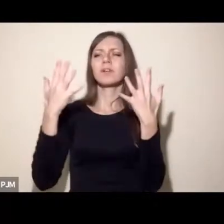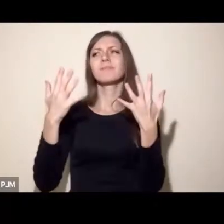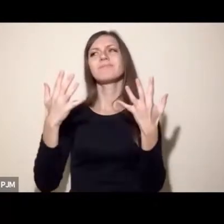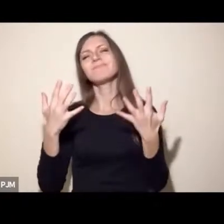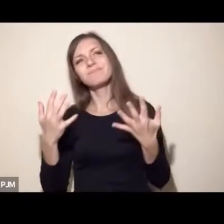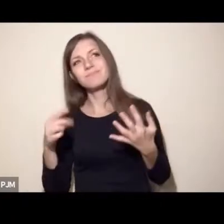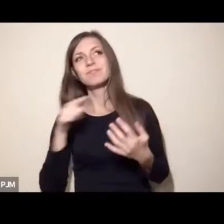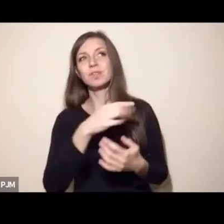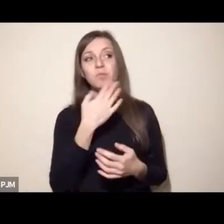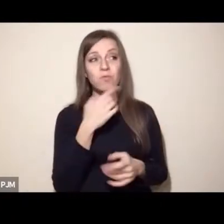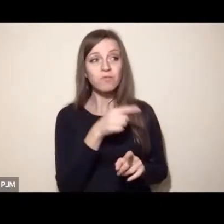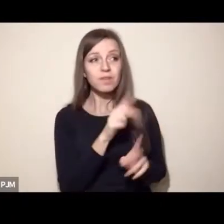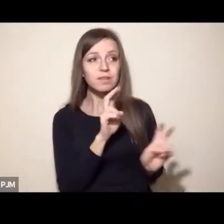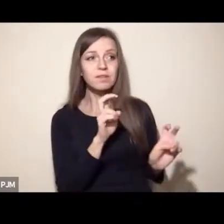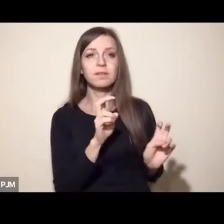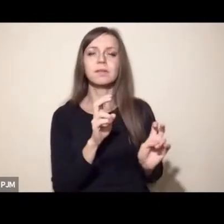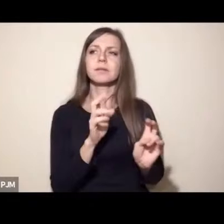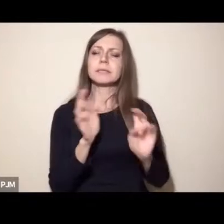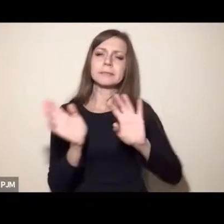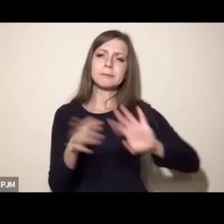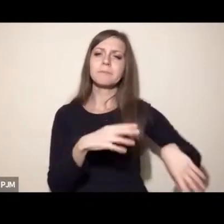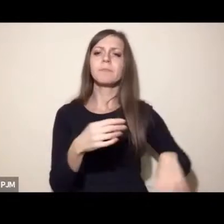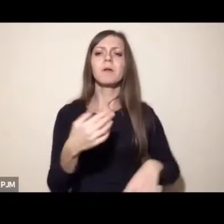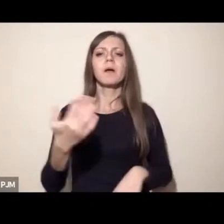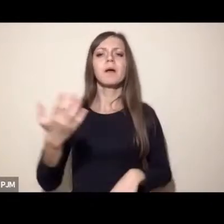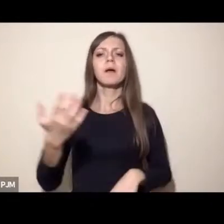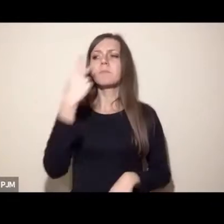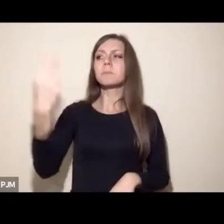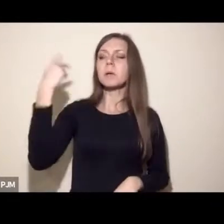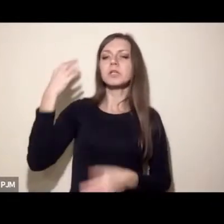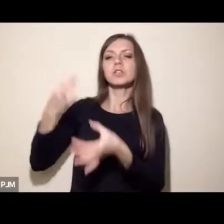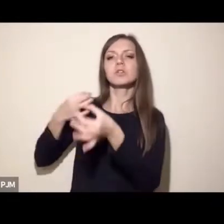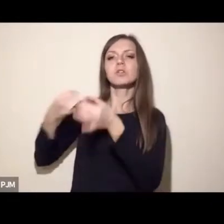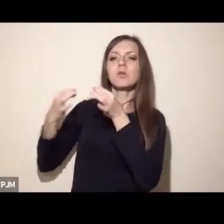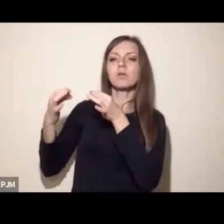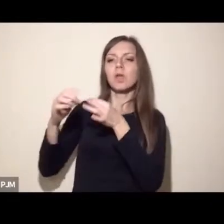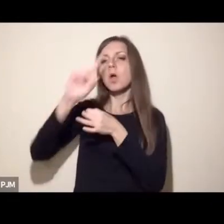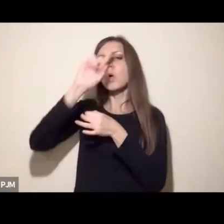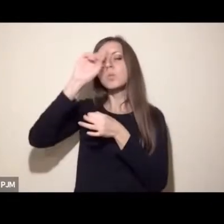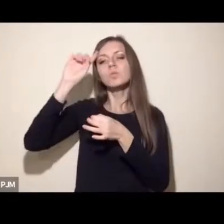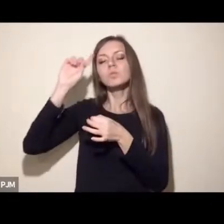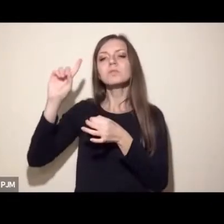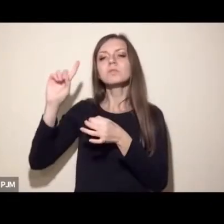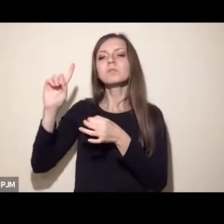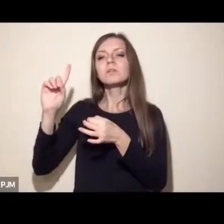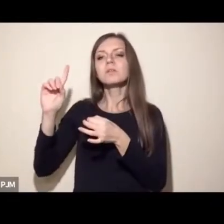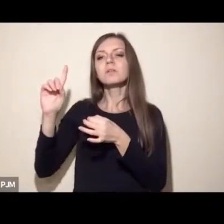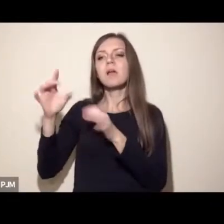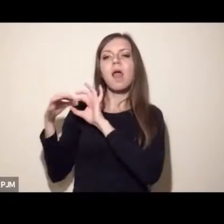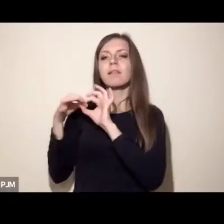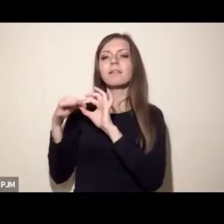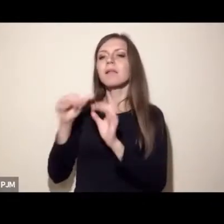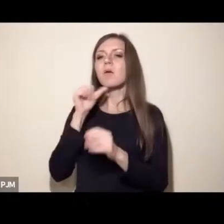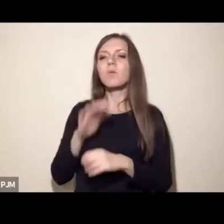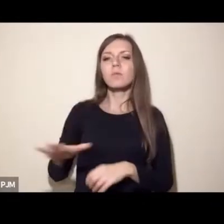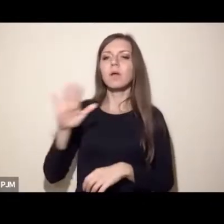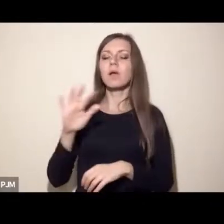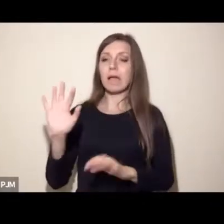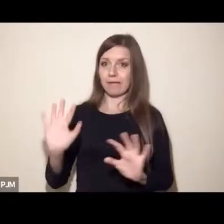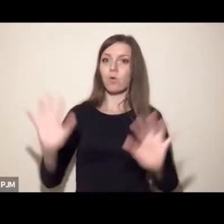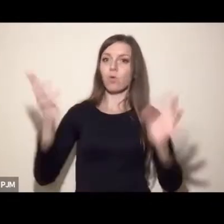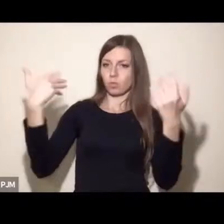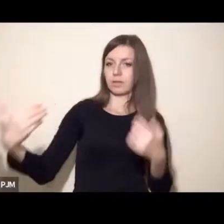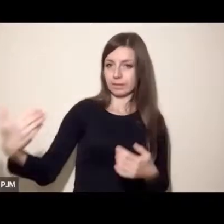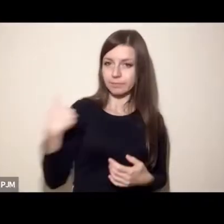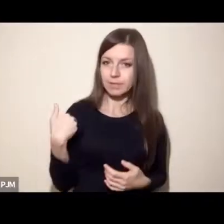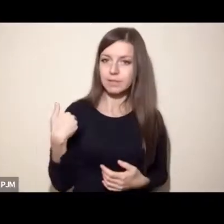nieprecyzyjną. Otóż wgląd w historię relacji międzyludzkich, również tych relacji europejskich, okazuje, że rewolucje się zdarzały